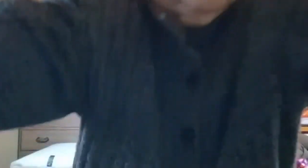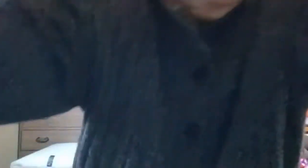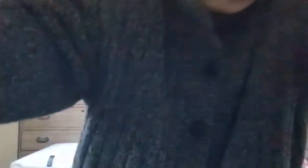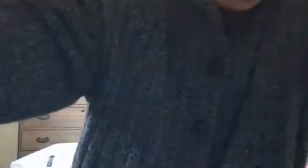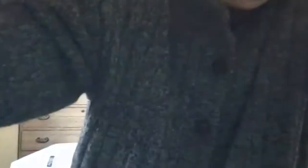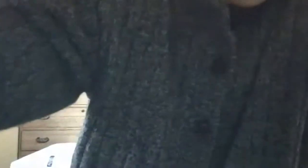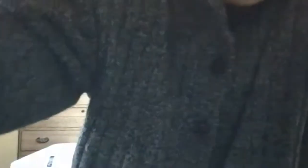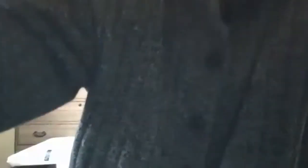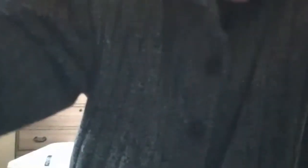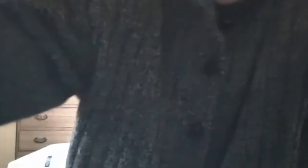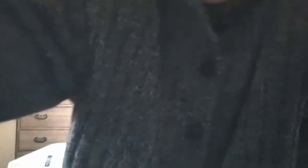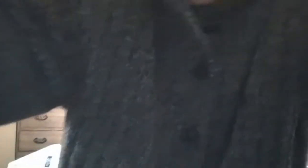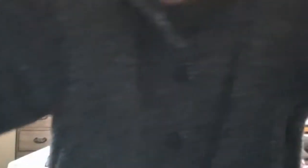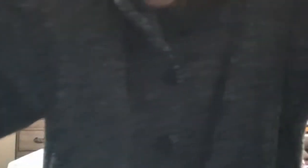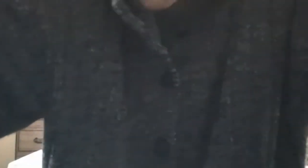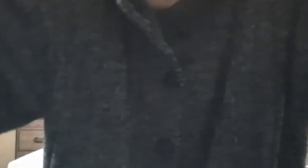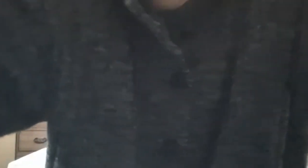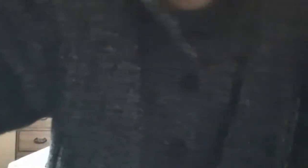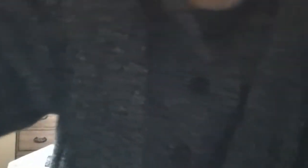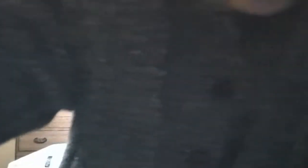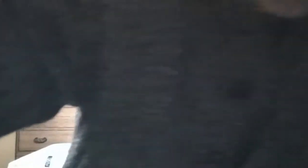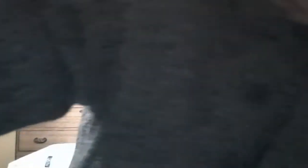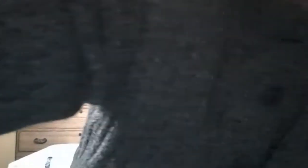手話その魅力ある言葉というテーマで